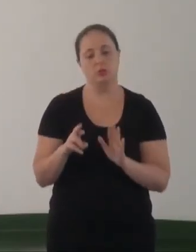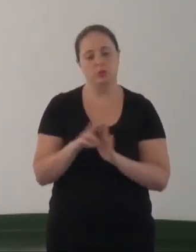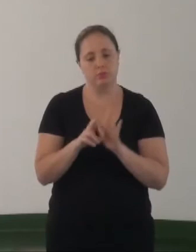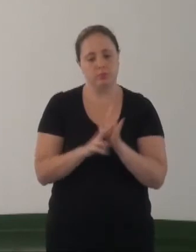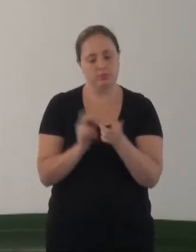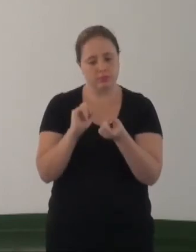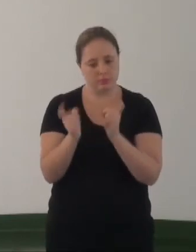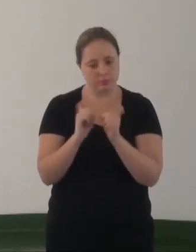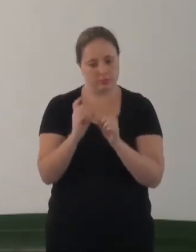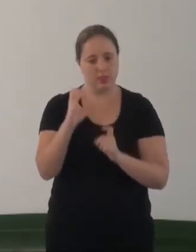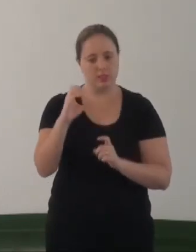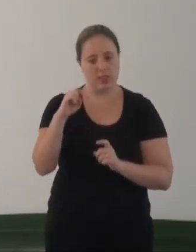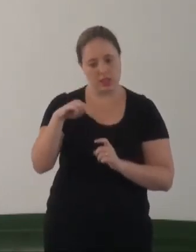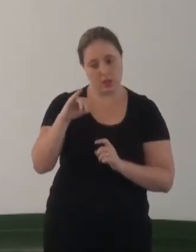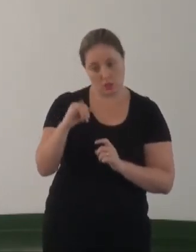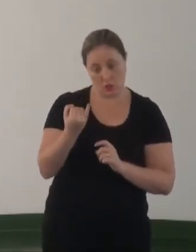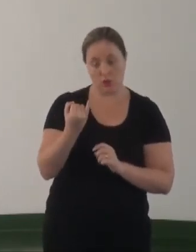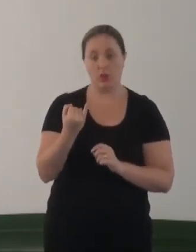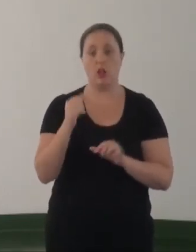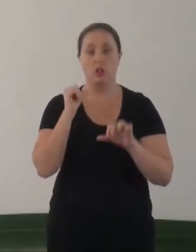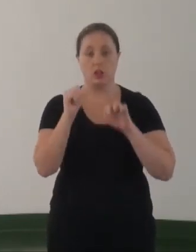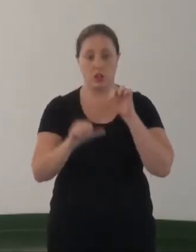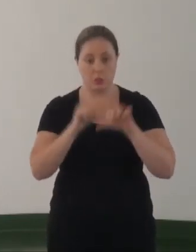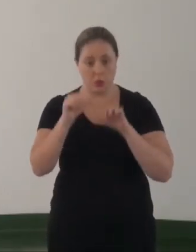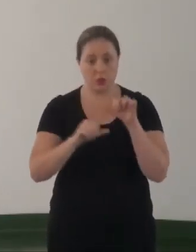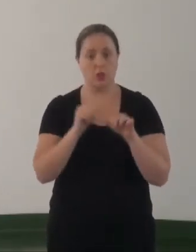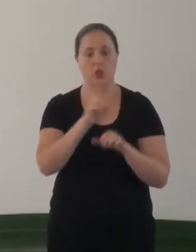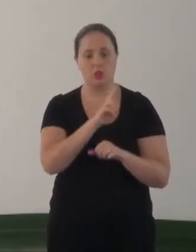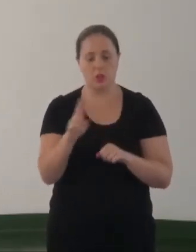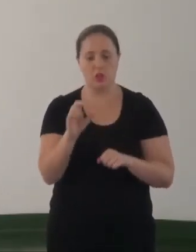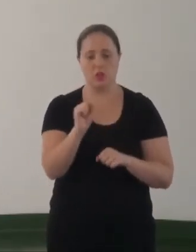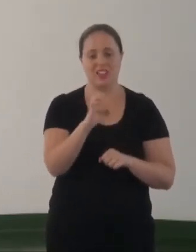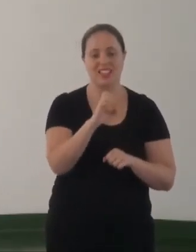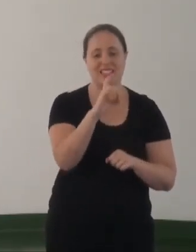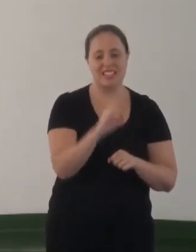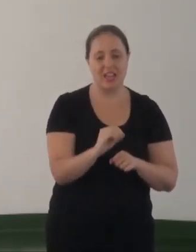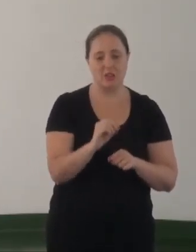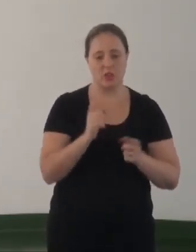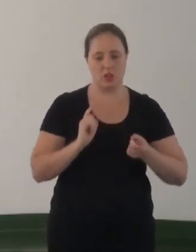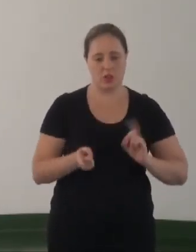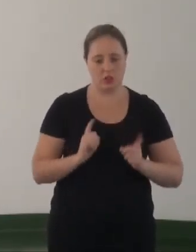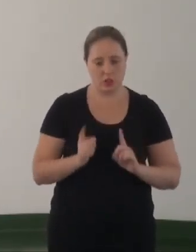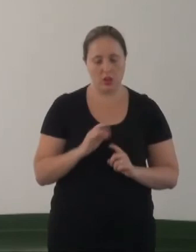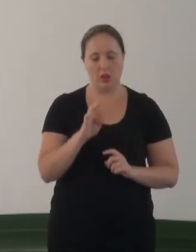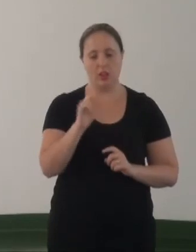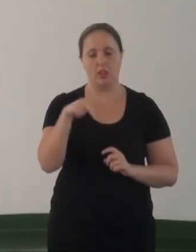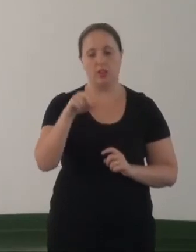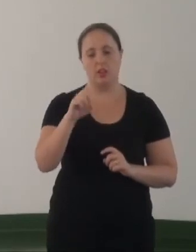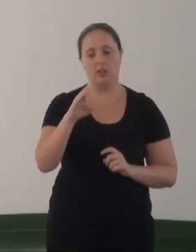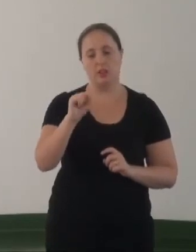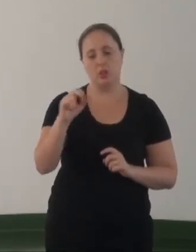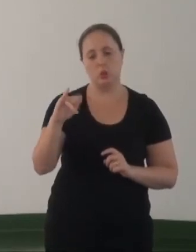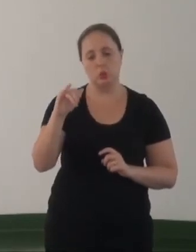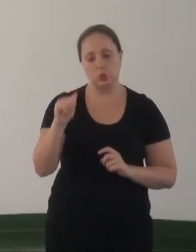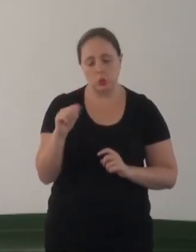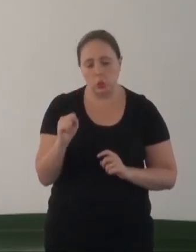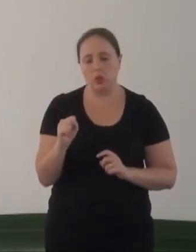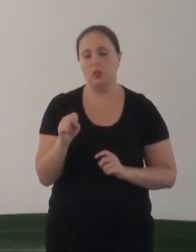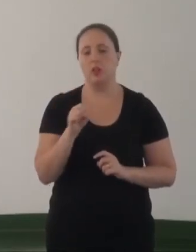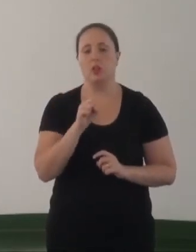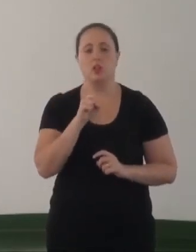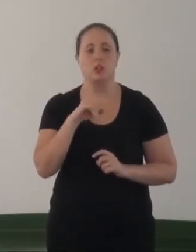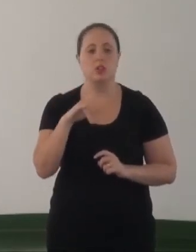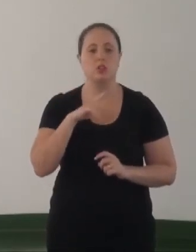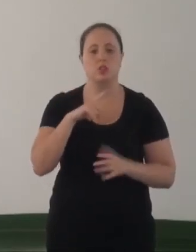administrativa pelo CNJ da modificação do nome sexo de travestis e transexuais independente da